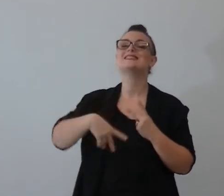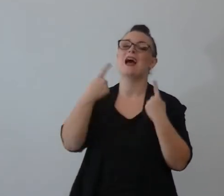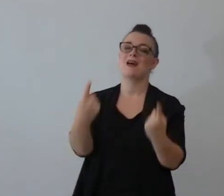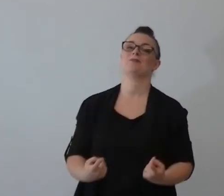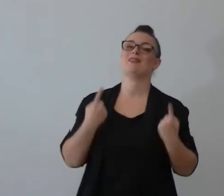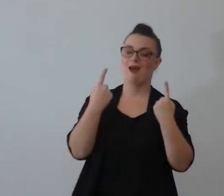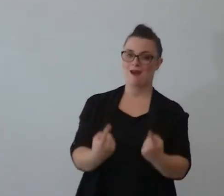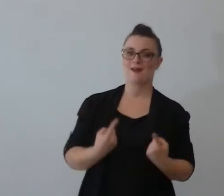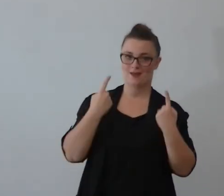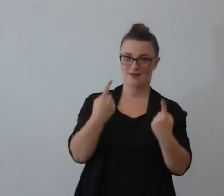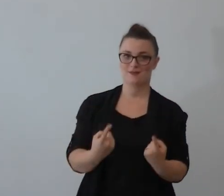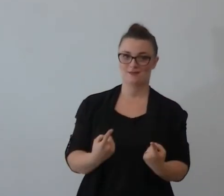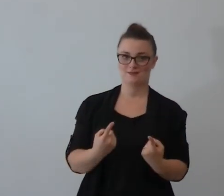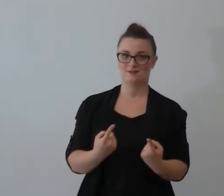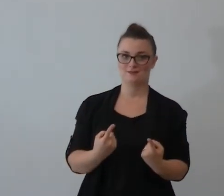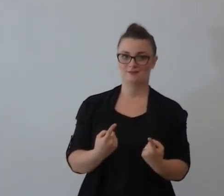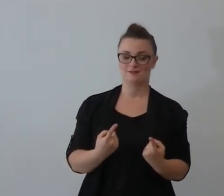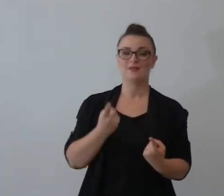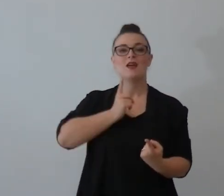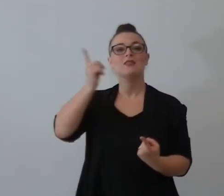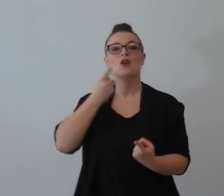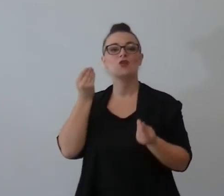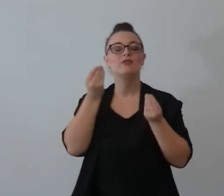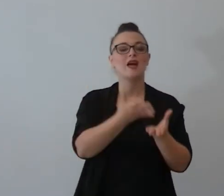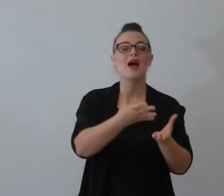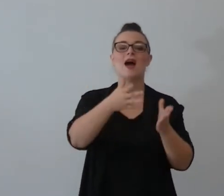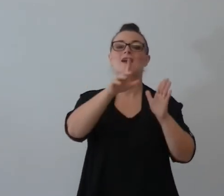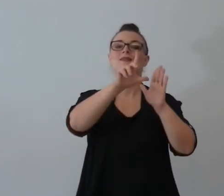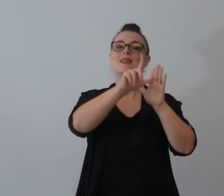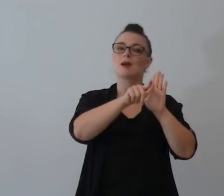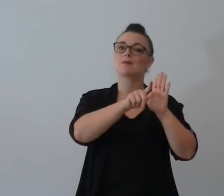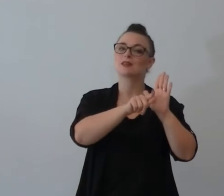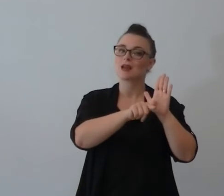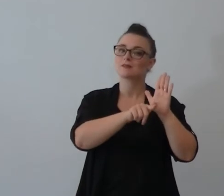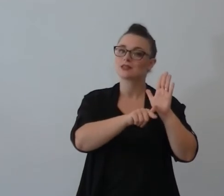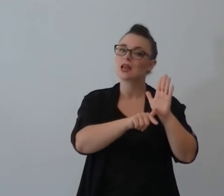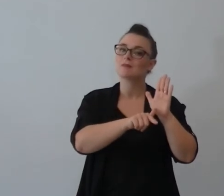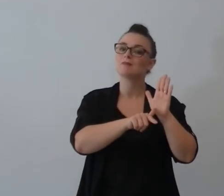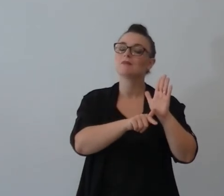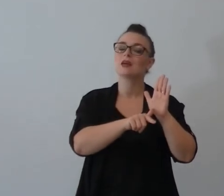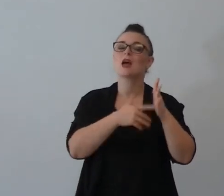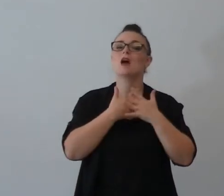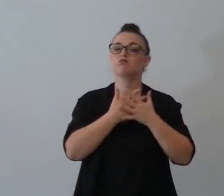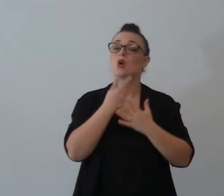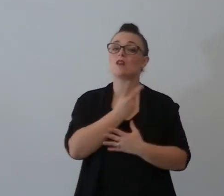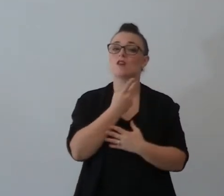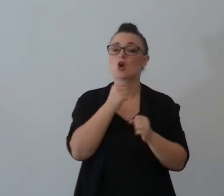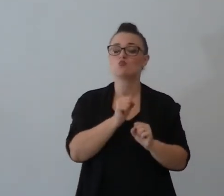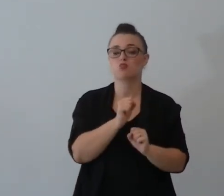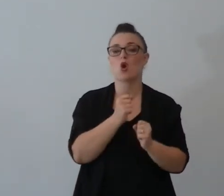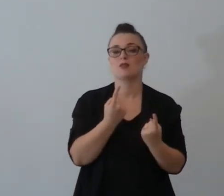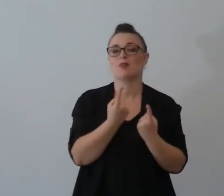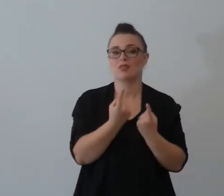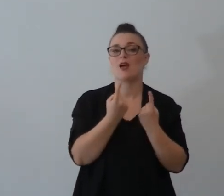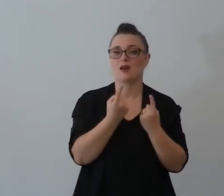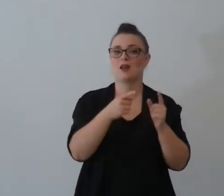tempi stabiliti da Dio perché sono quelli quelli giusti davanti a Dio perché sono quelli con cui siamo stati reali perché sono quelli